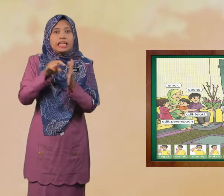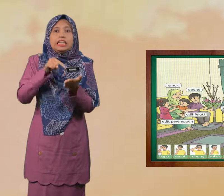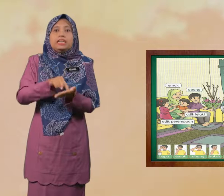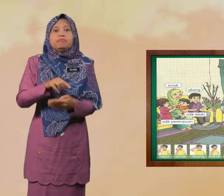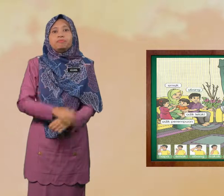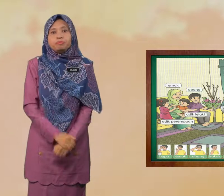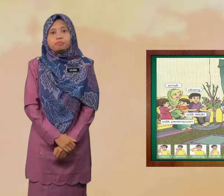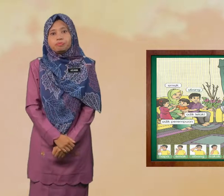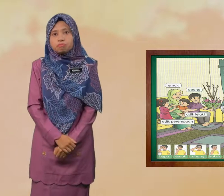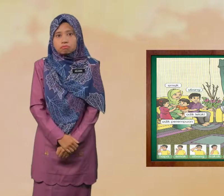ini